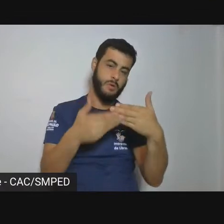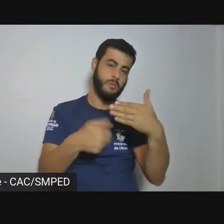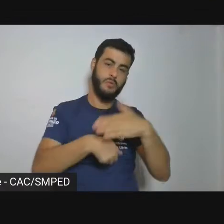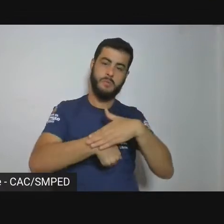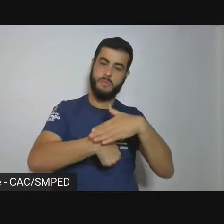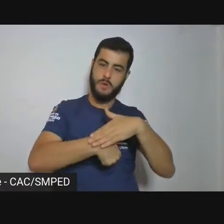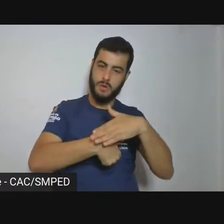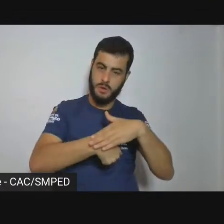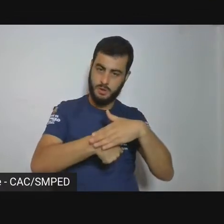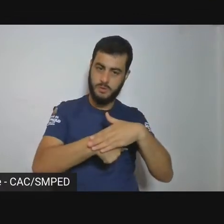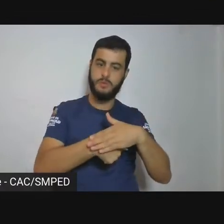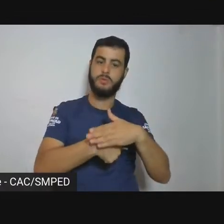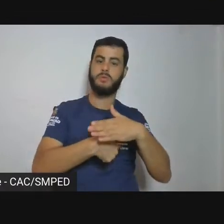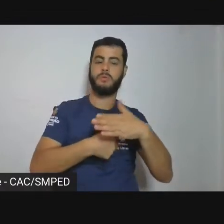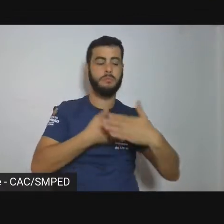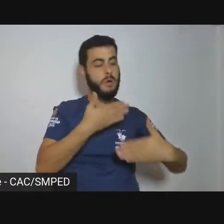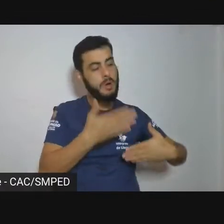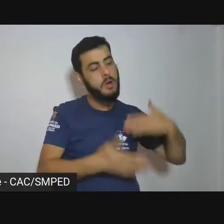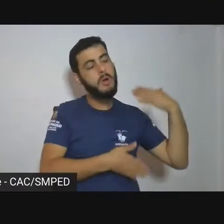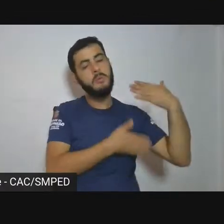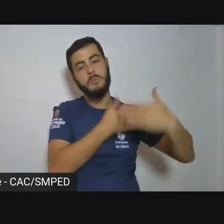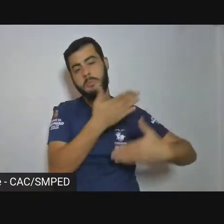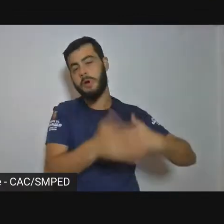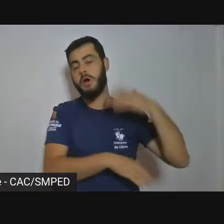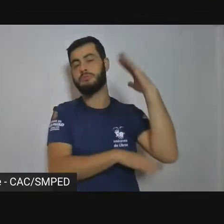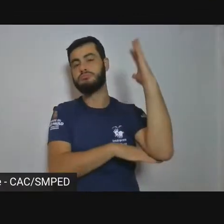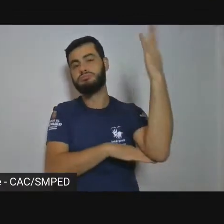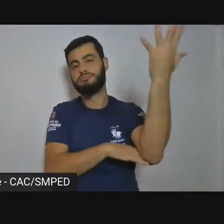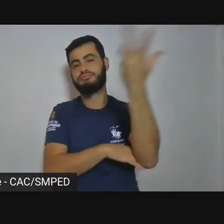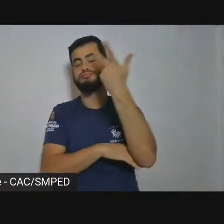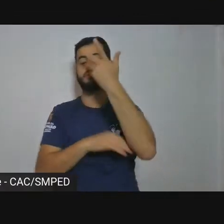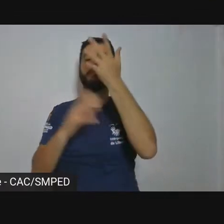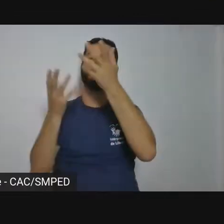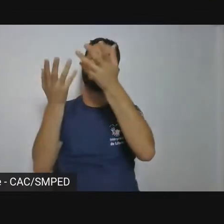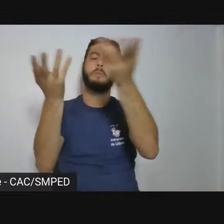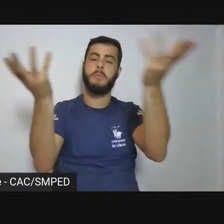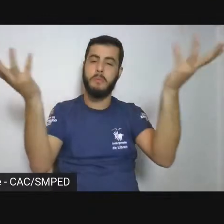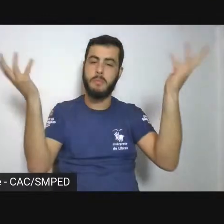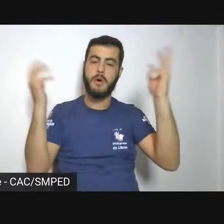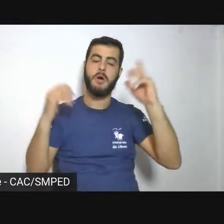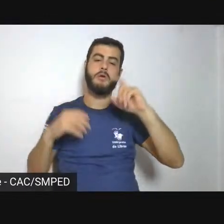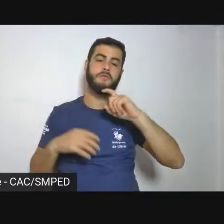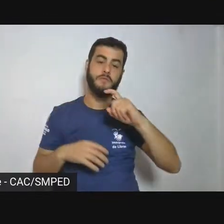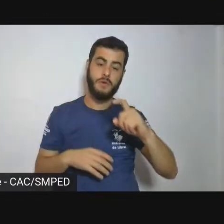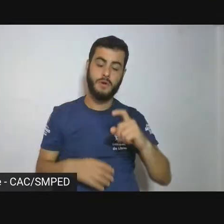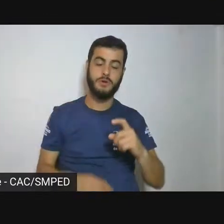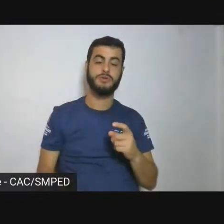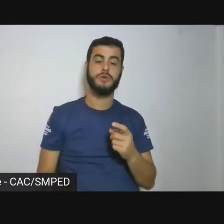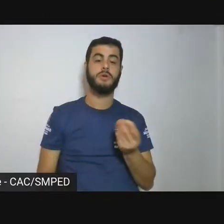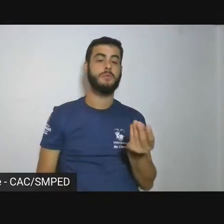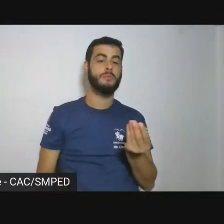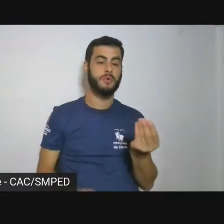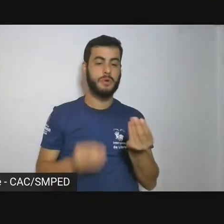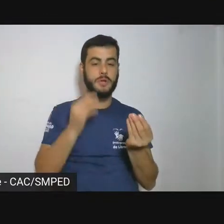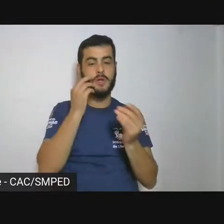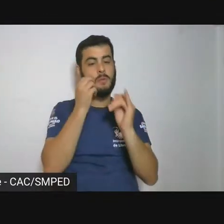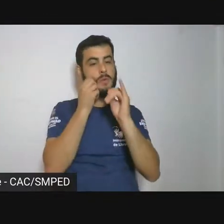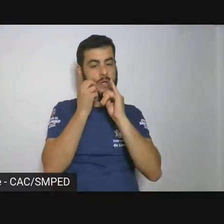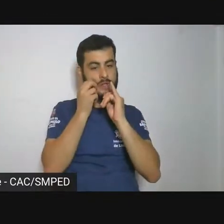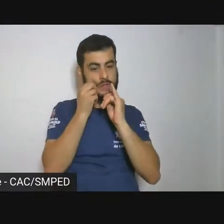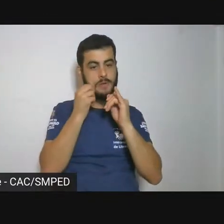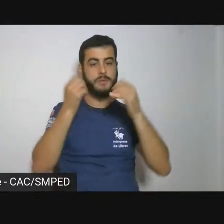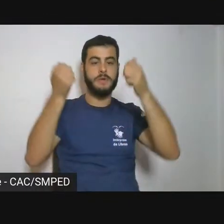quase o que o Jorandir chegou a falar como uma dinâmica